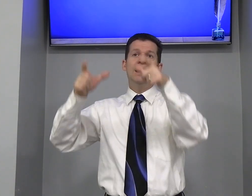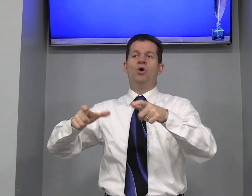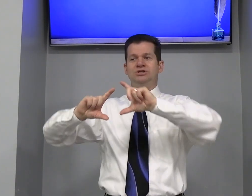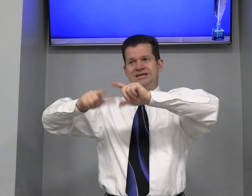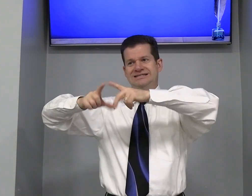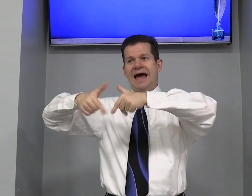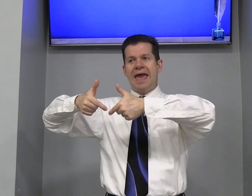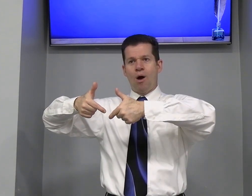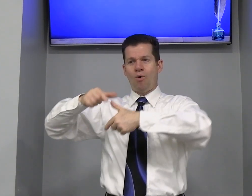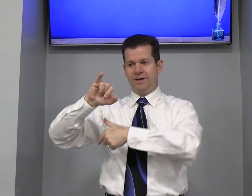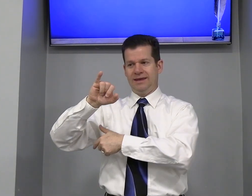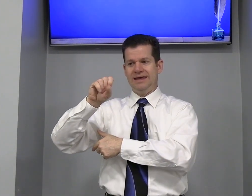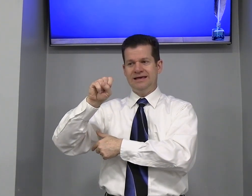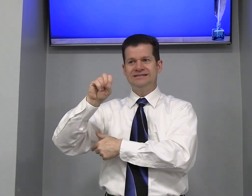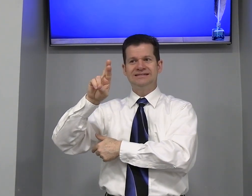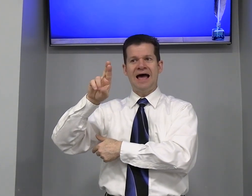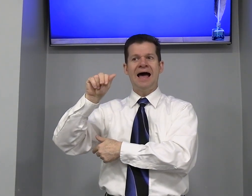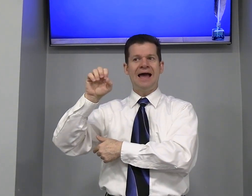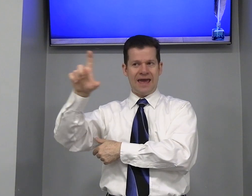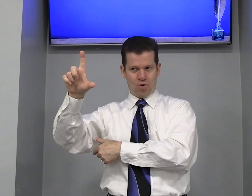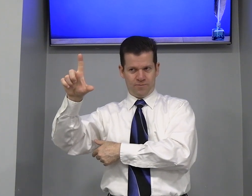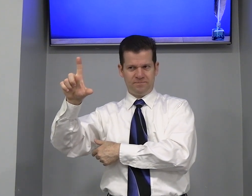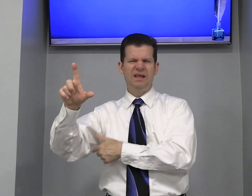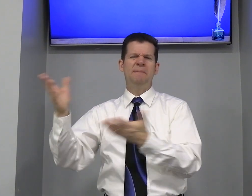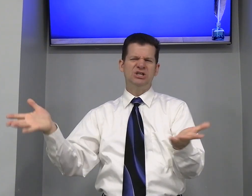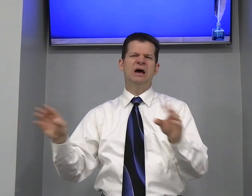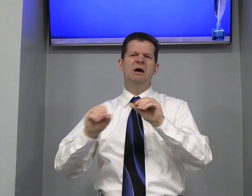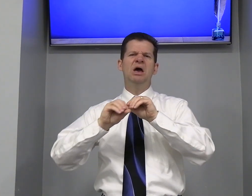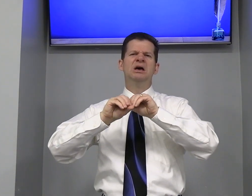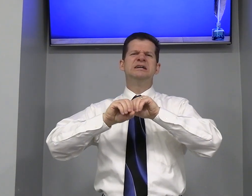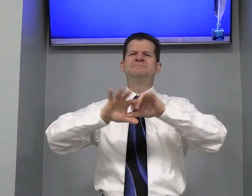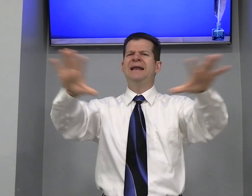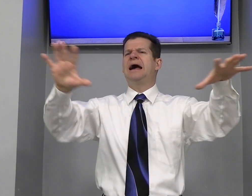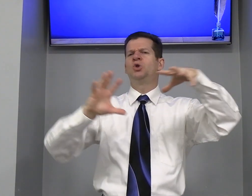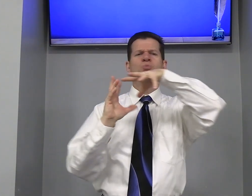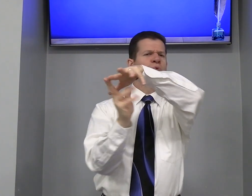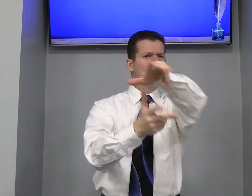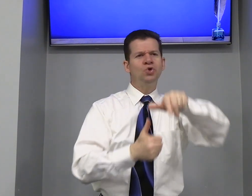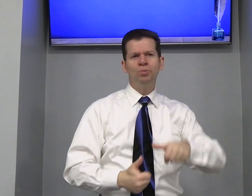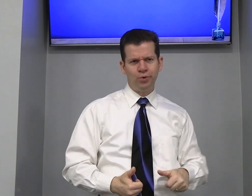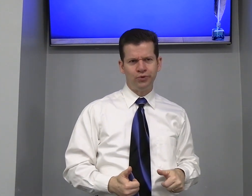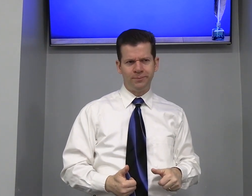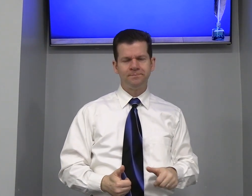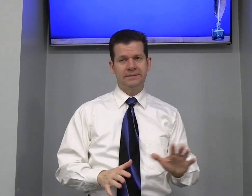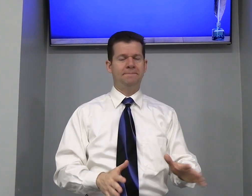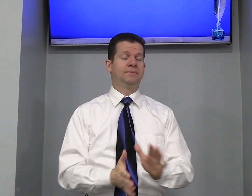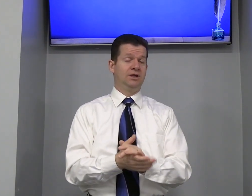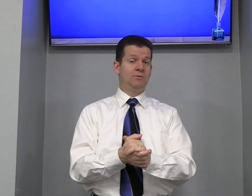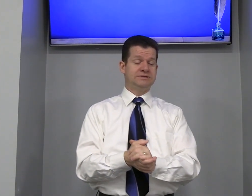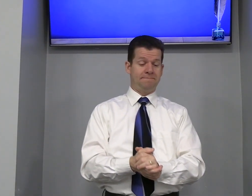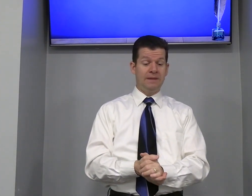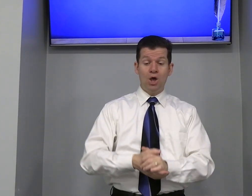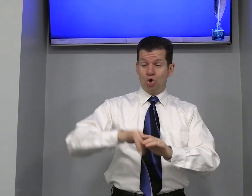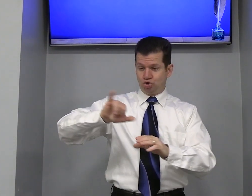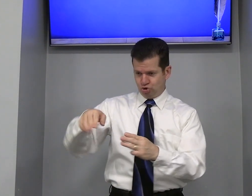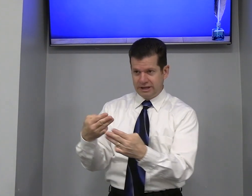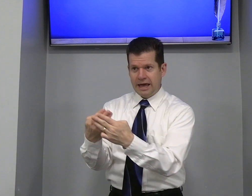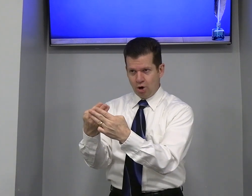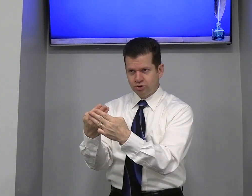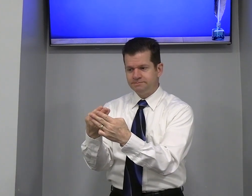da onde? Israel Israel Já espalhado Por todo mundo Tá, então vamos lá Judeus